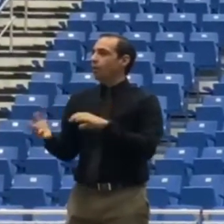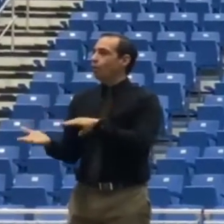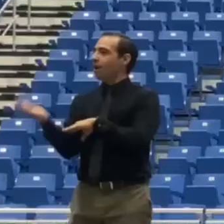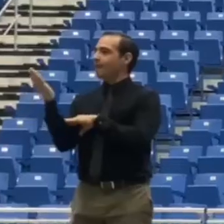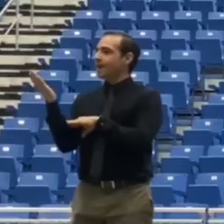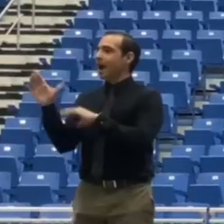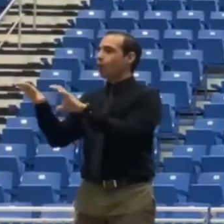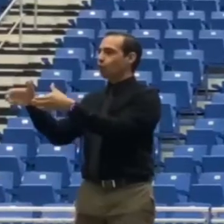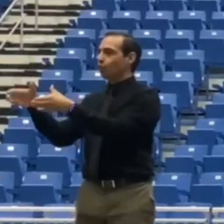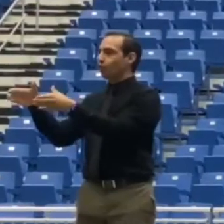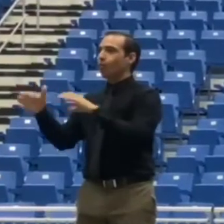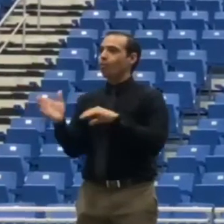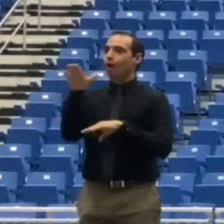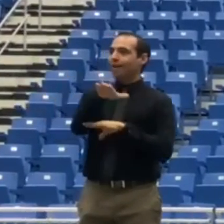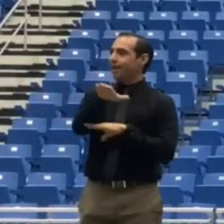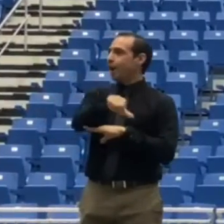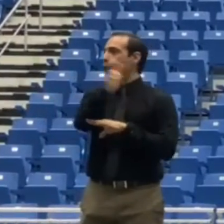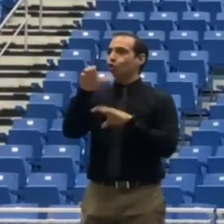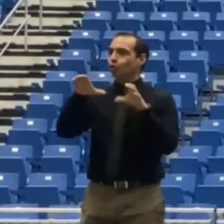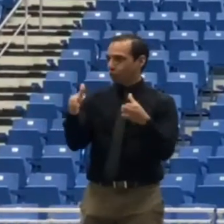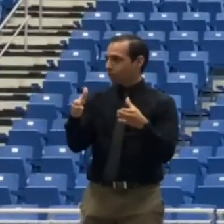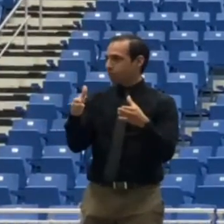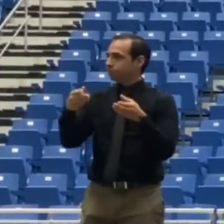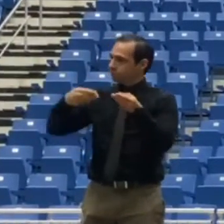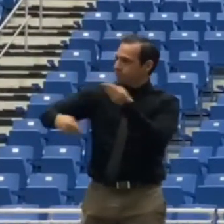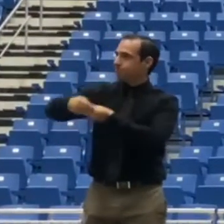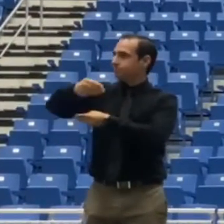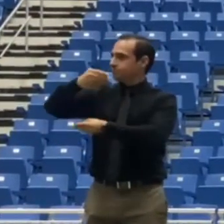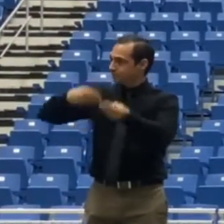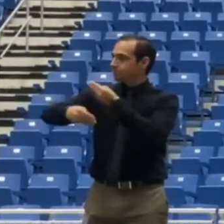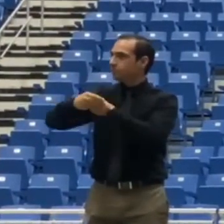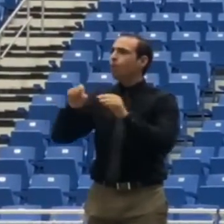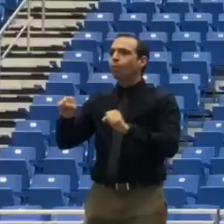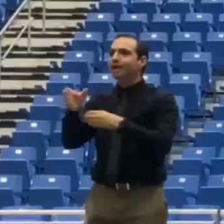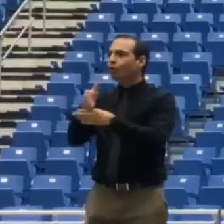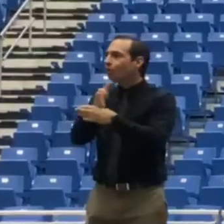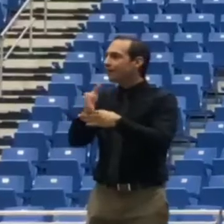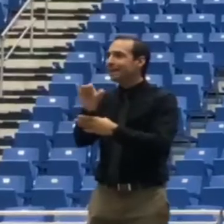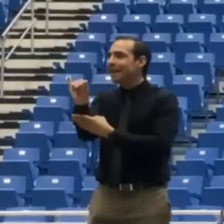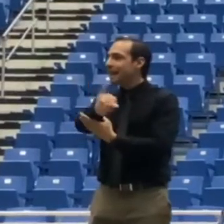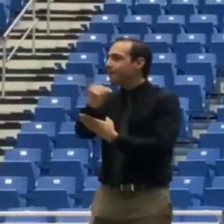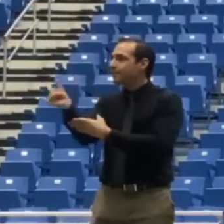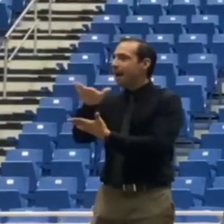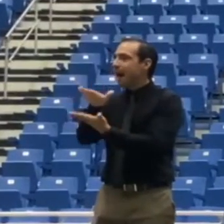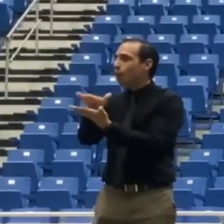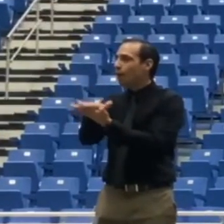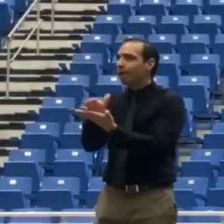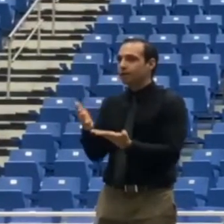sistema educativo en Puerto Rico cuando es necesario, los estudiantes puedan compartir una misma facilidad